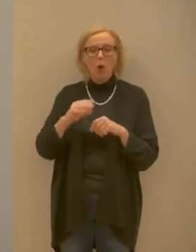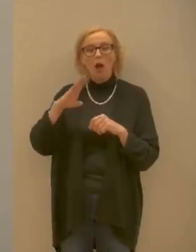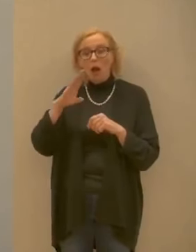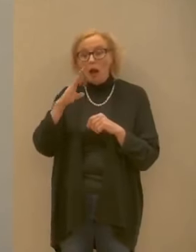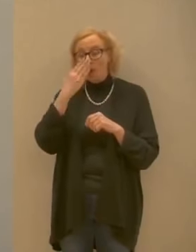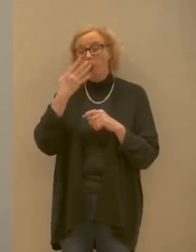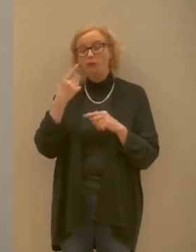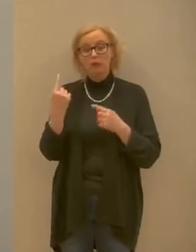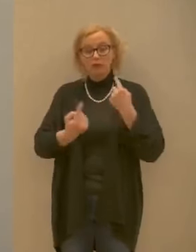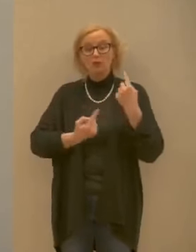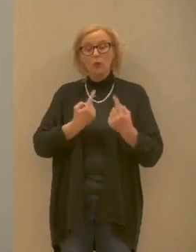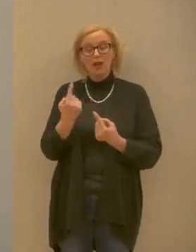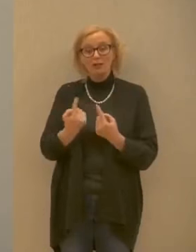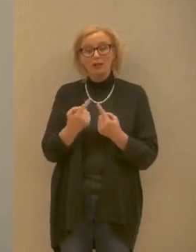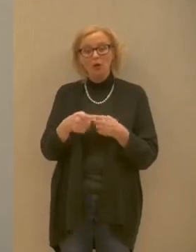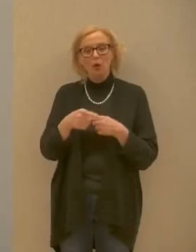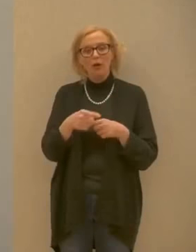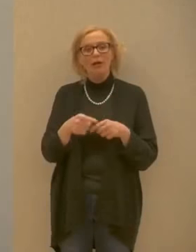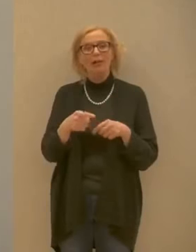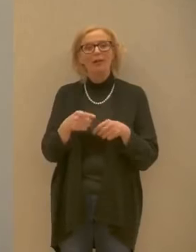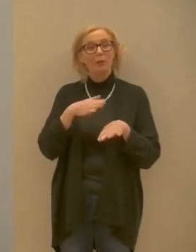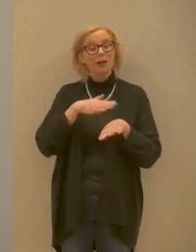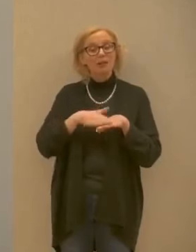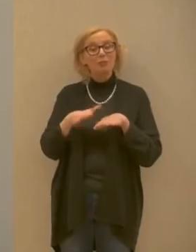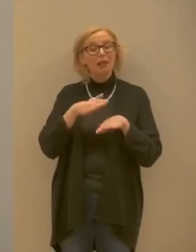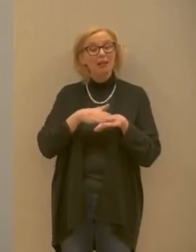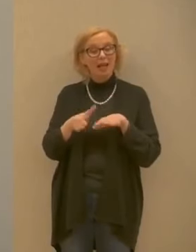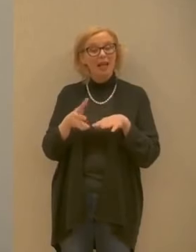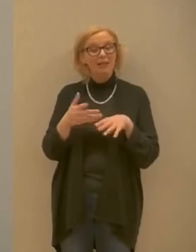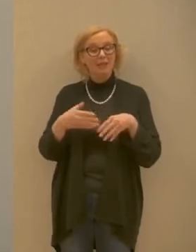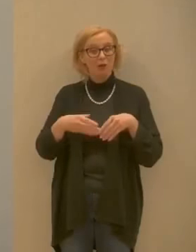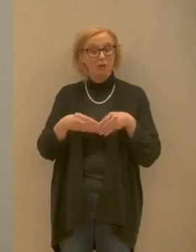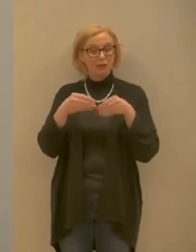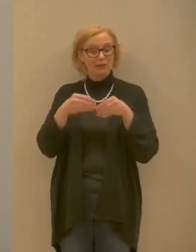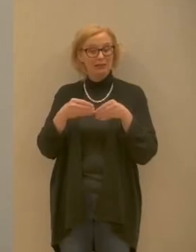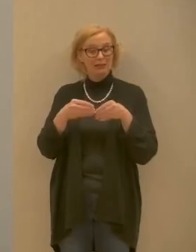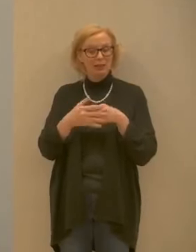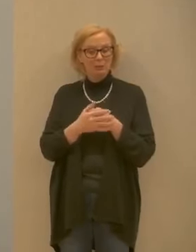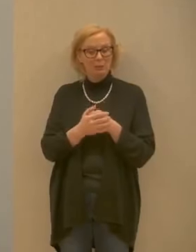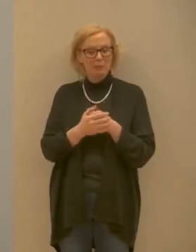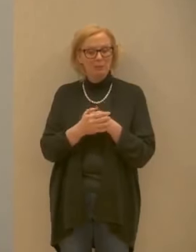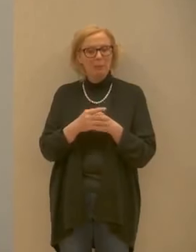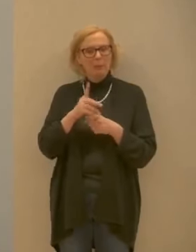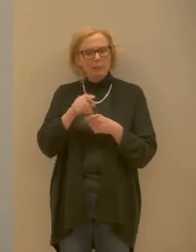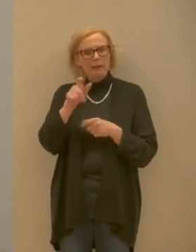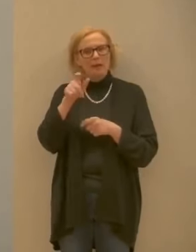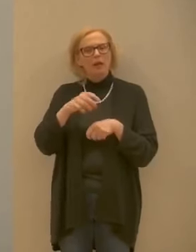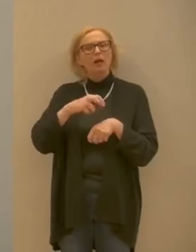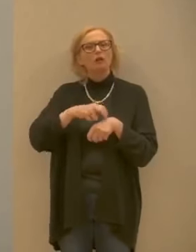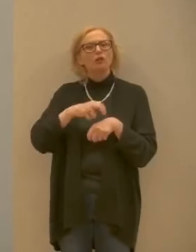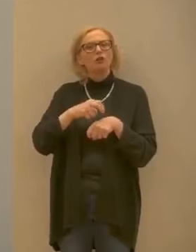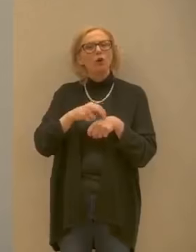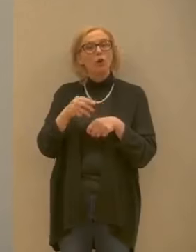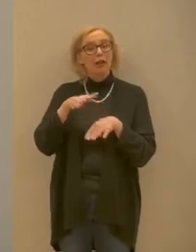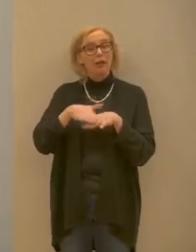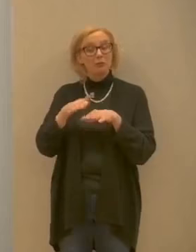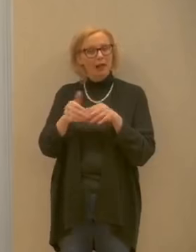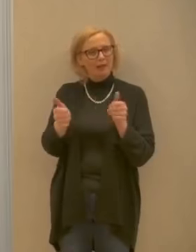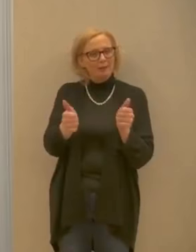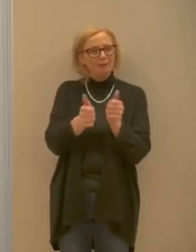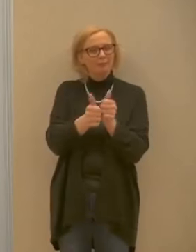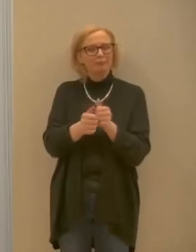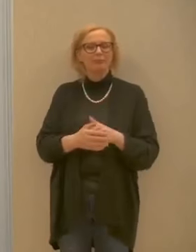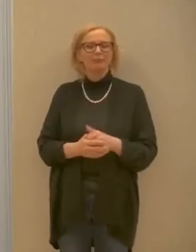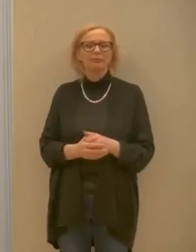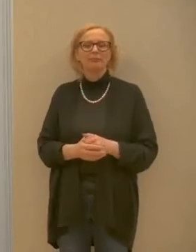viene data loro per fare un'esperienza importante magari affiancando colleghi più esperti chiedono ancora